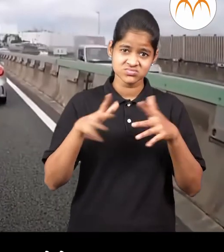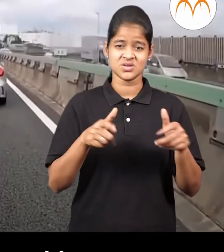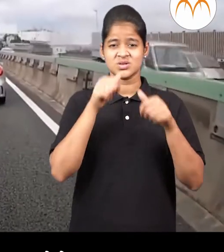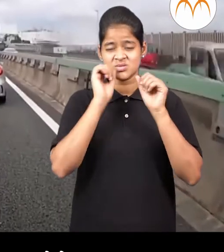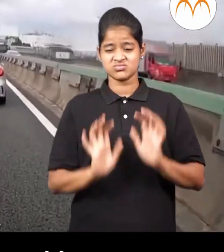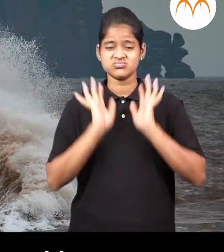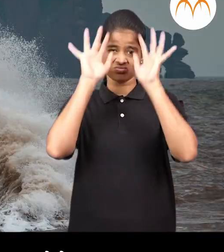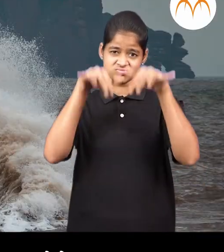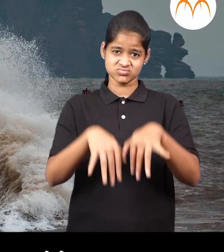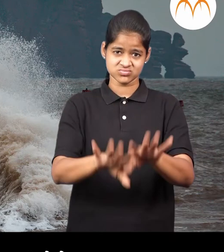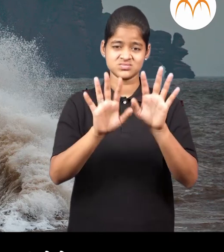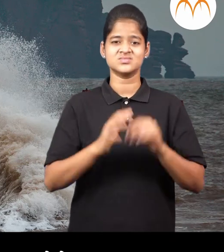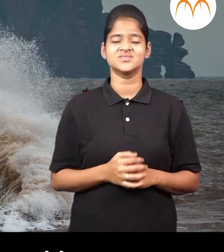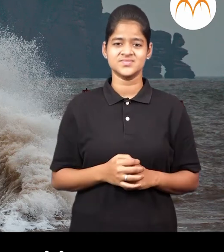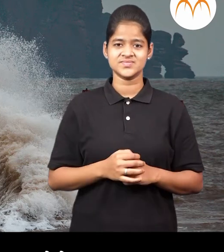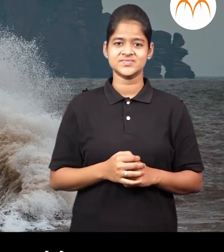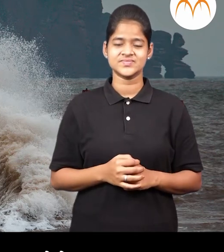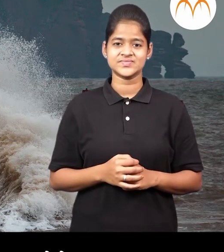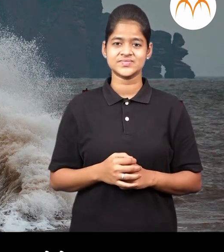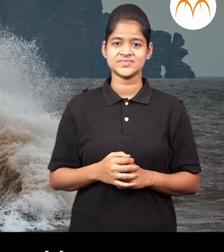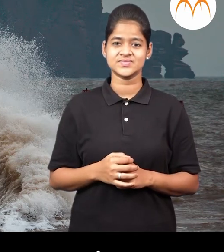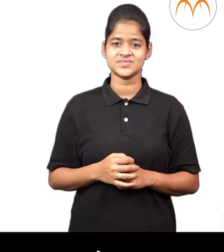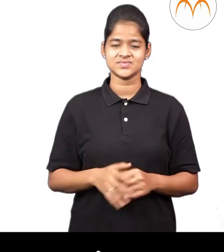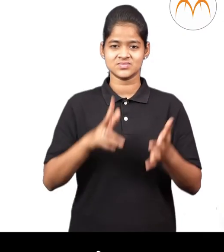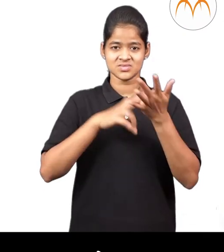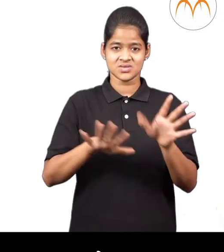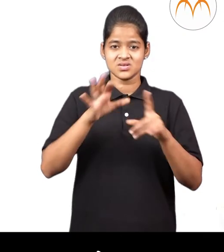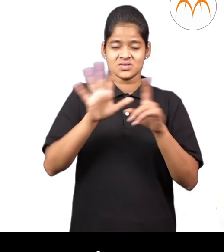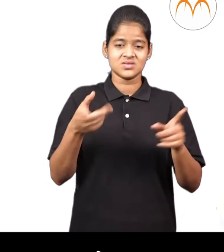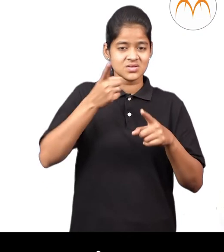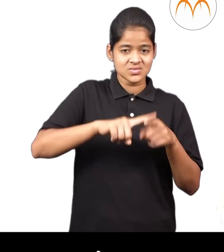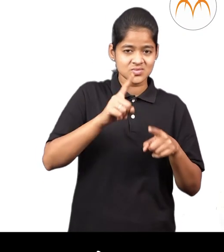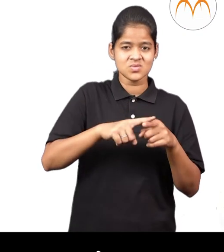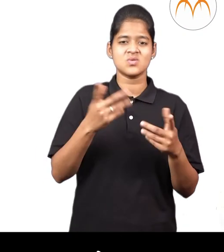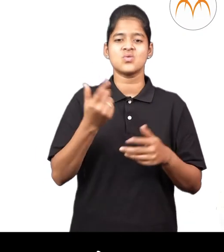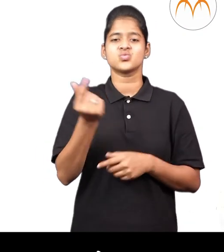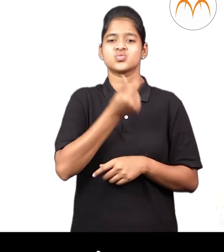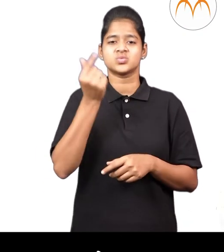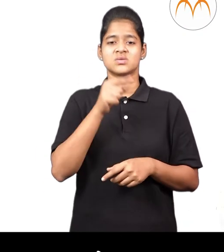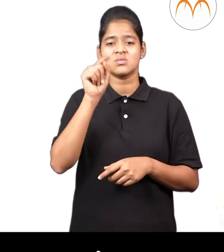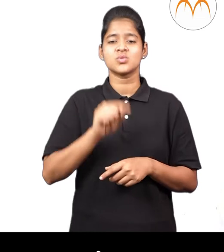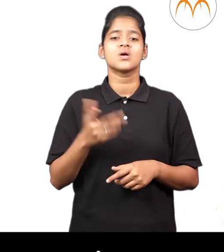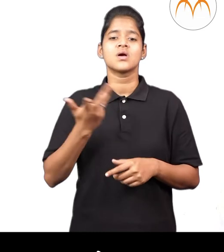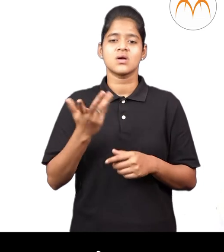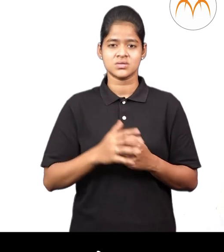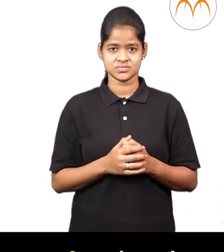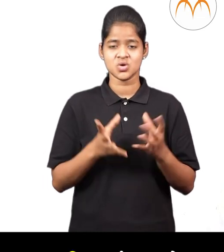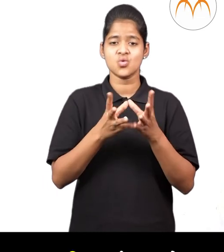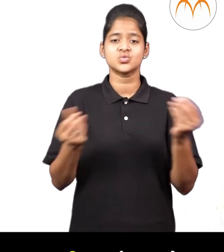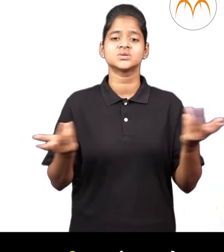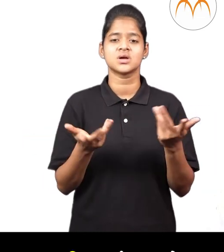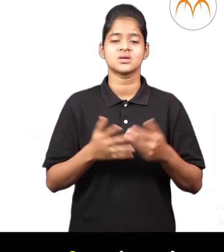भुकम पहुणे, चुनामी येने नैसरगीक अपत्ती आलेयास, काय उपाय करावेद